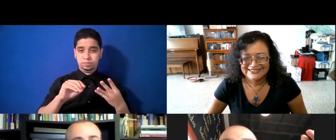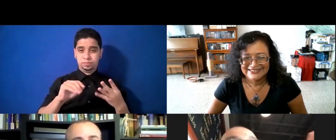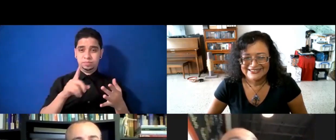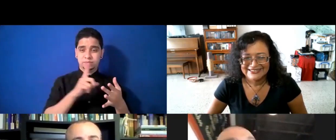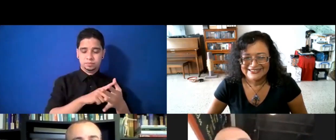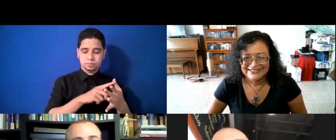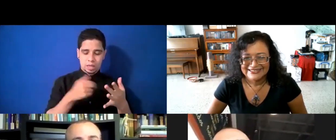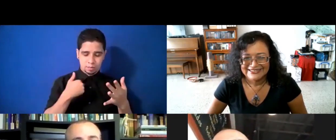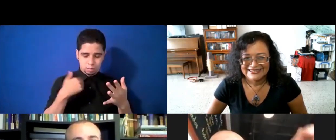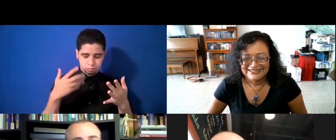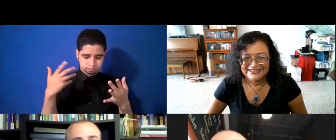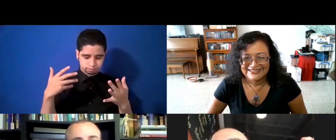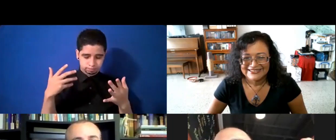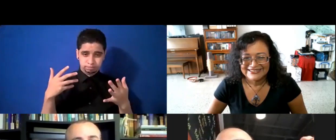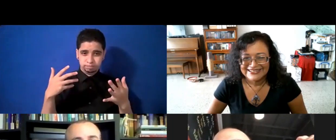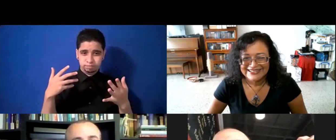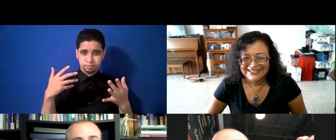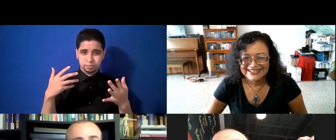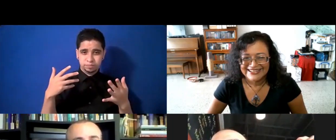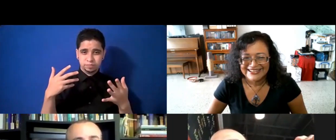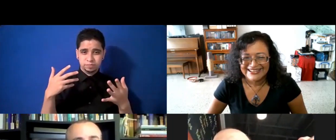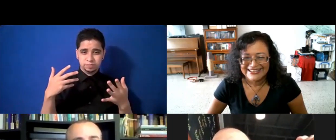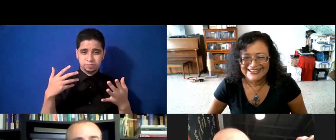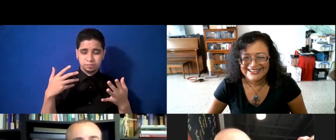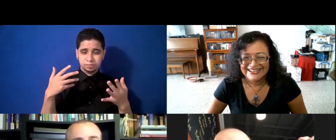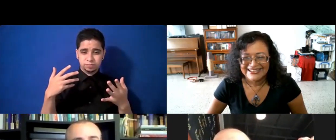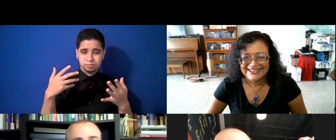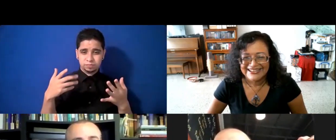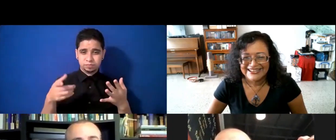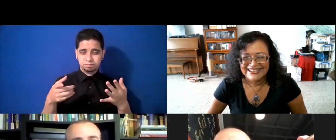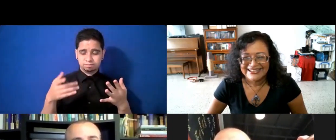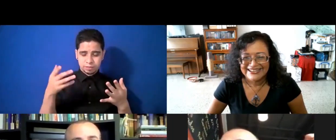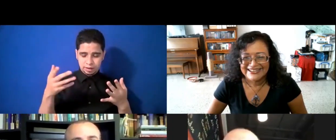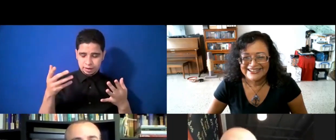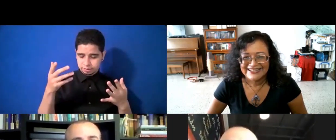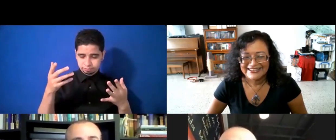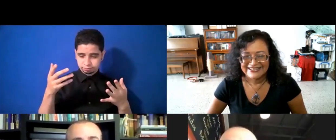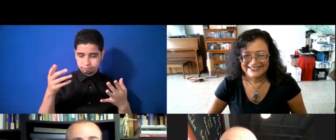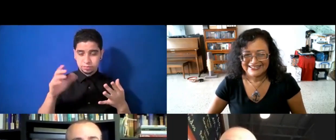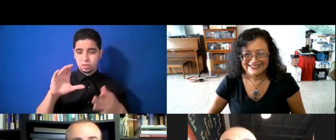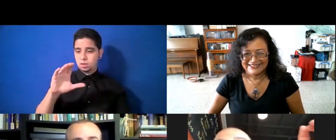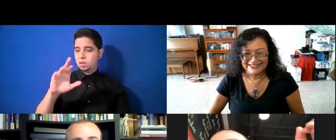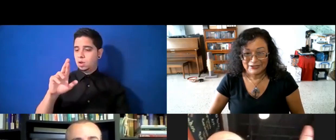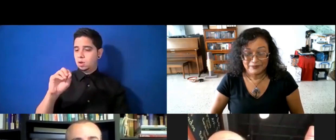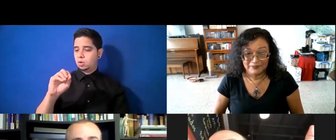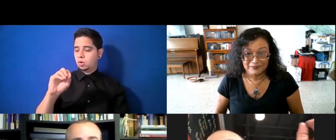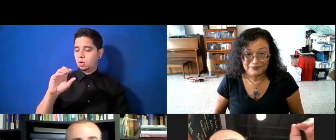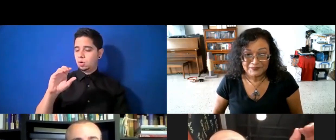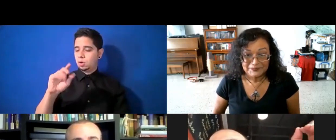ay, gracias, tenemos las croquetas, ya te dije, tenemos unas empanadas